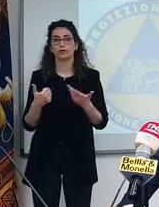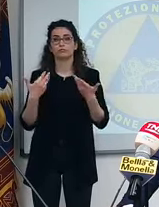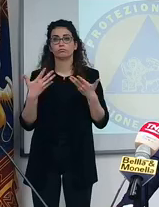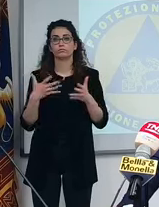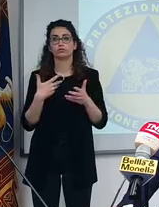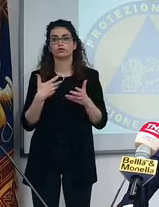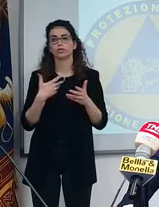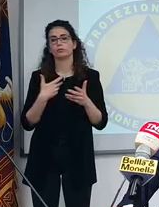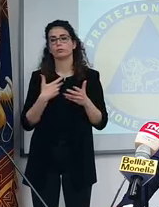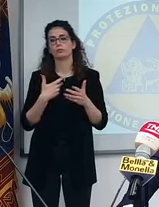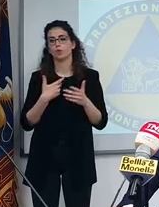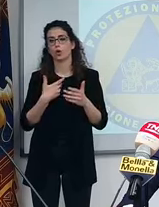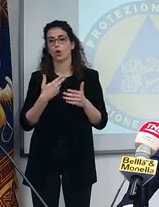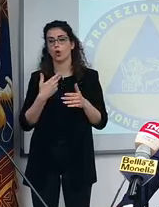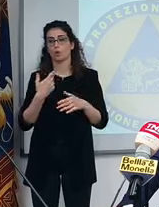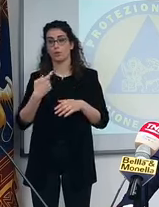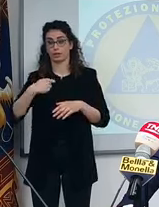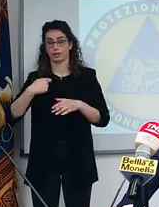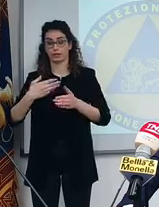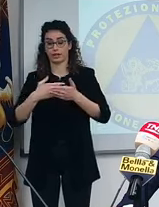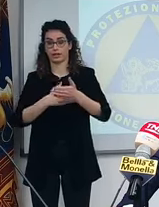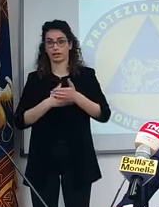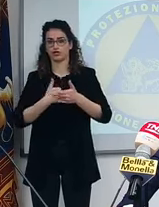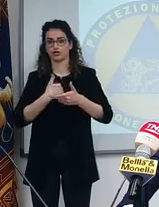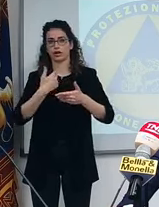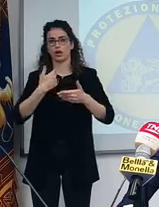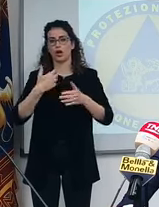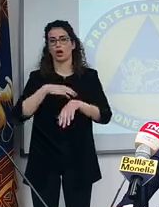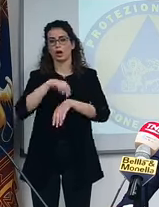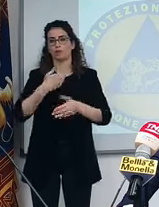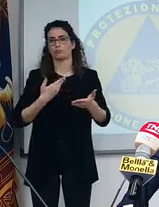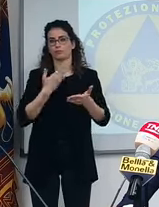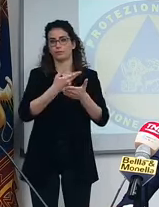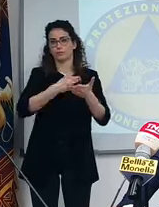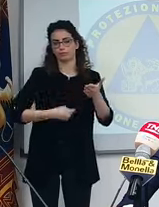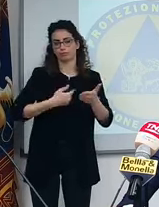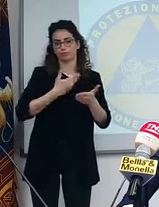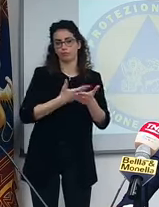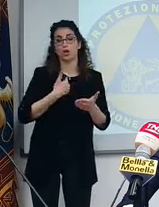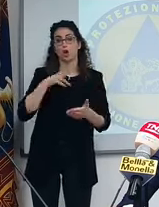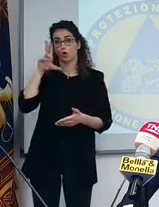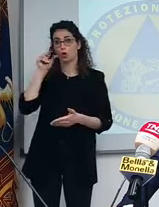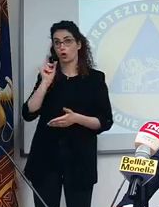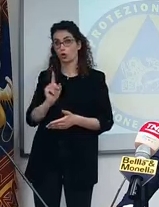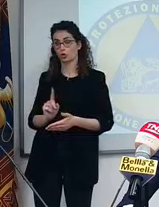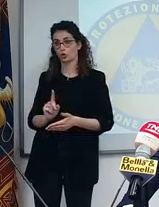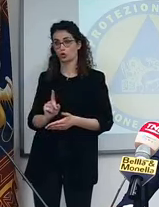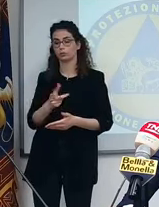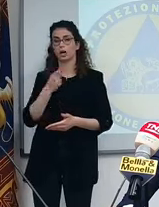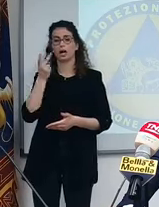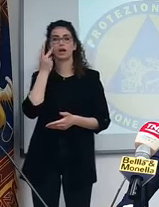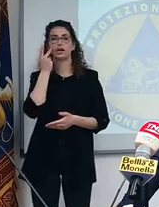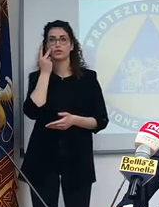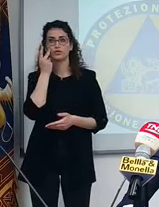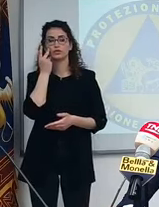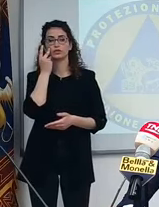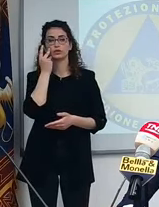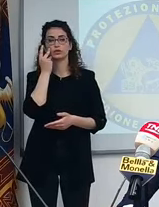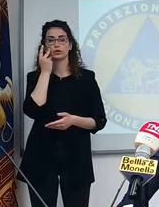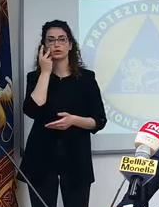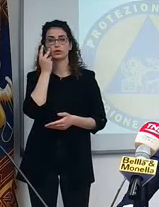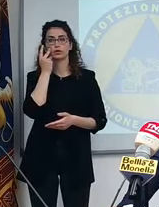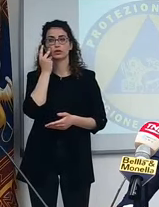parte della rosa dei nomi che ha proposto il ministro. Io non lo conosco. Però ho visto che ha avuto...